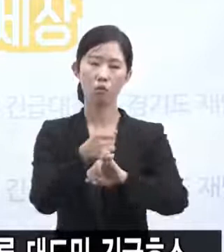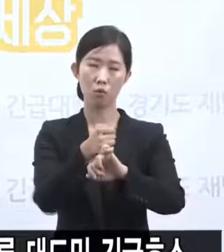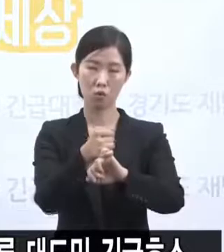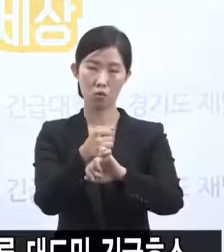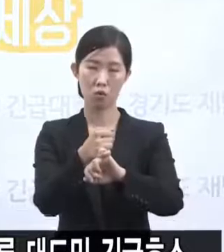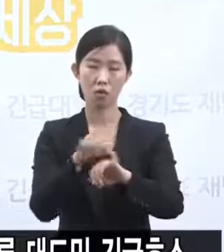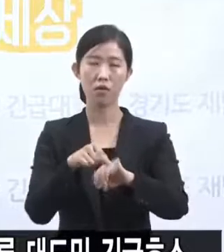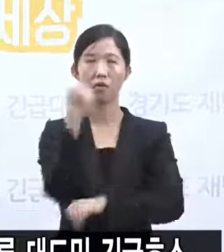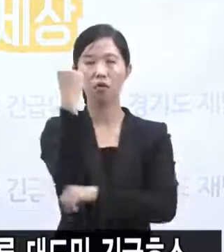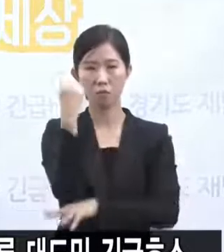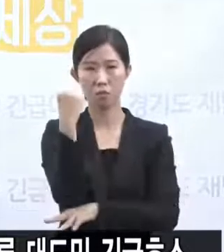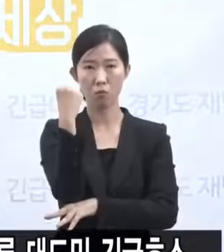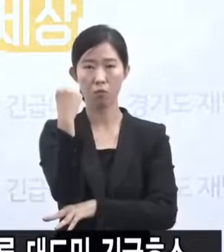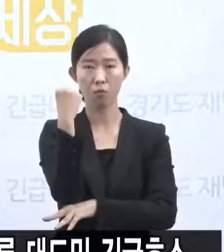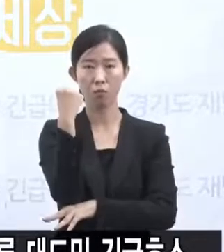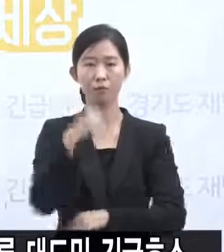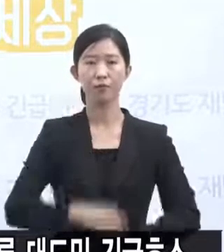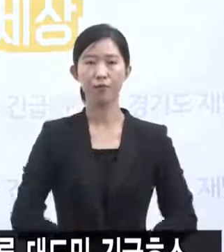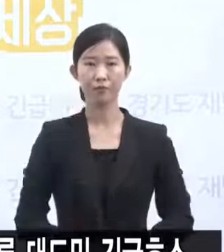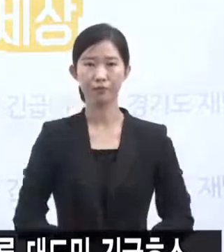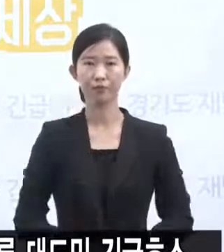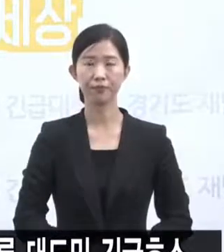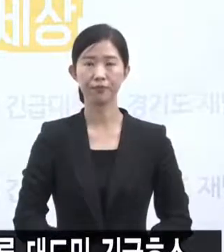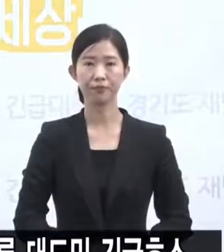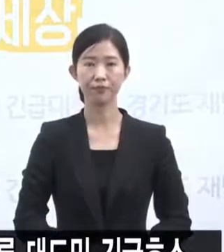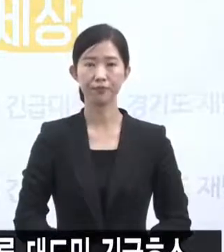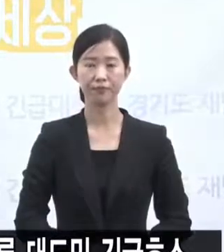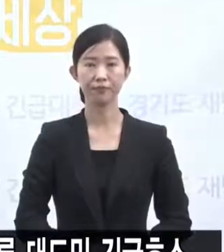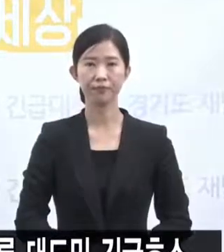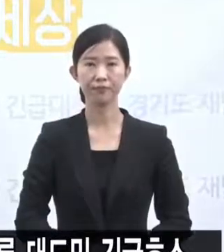무효라는 점을 꼭 명심해 주시기를 당부드립니다.